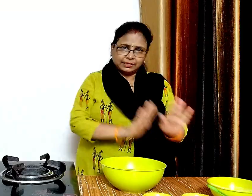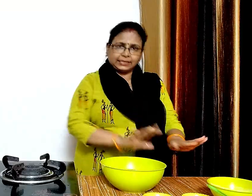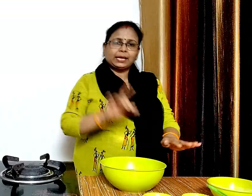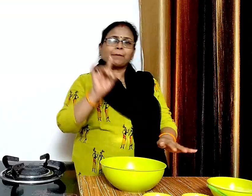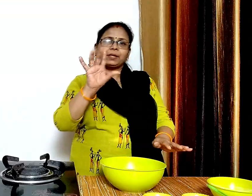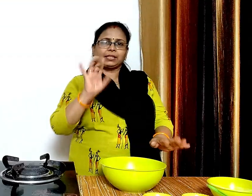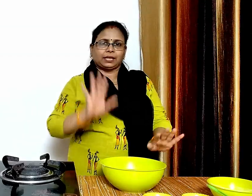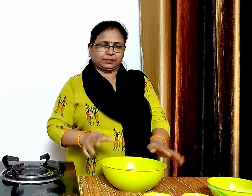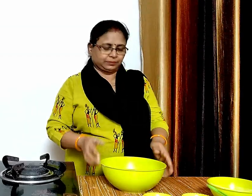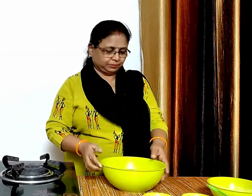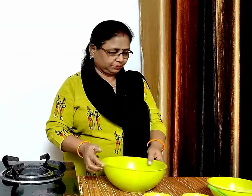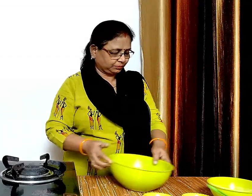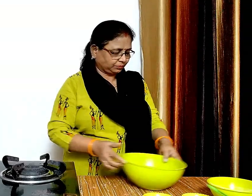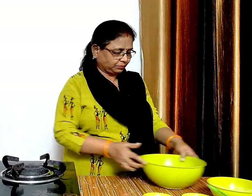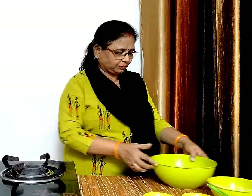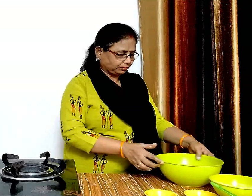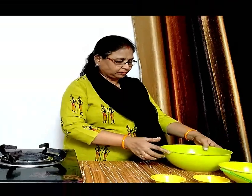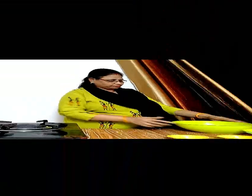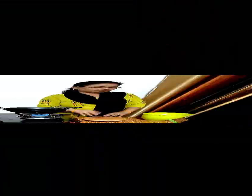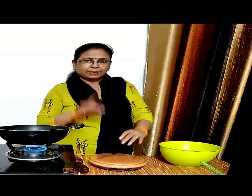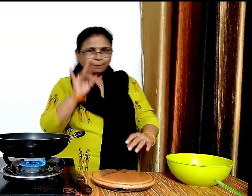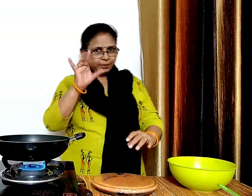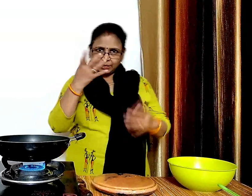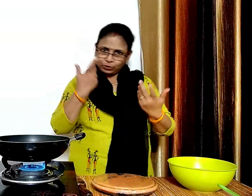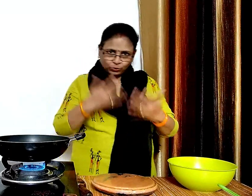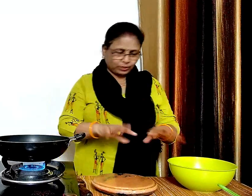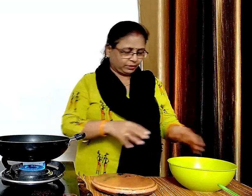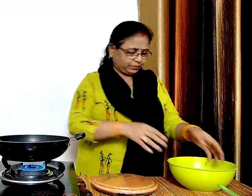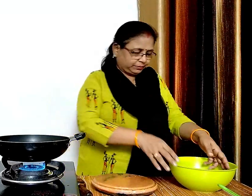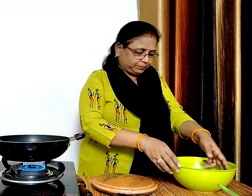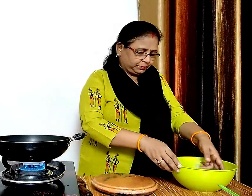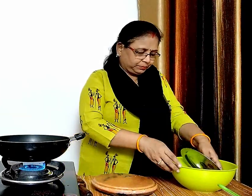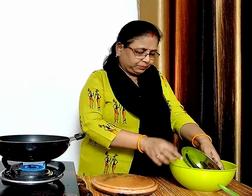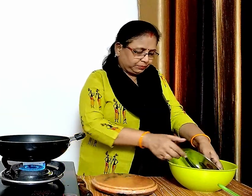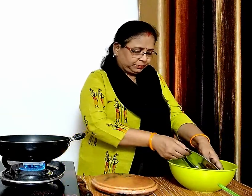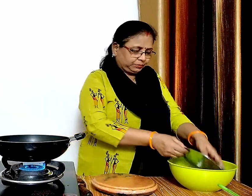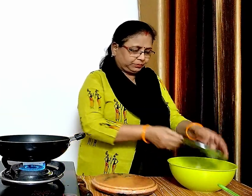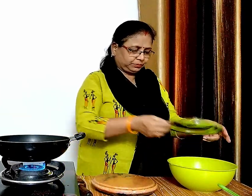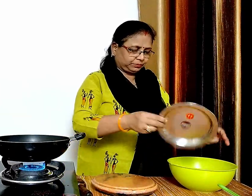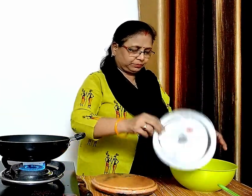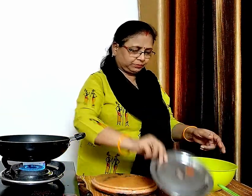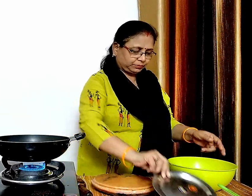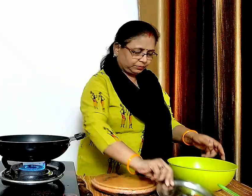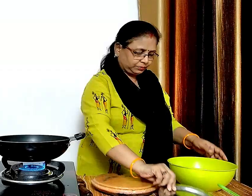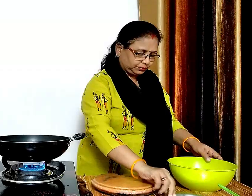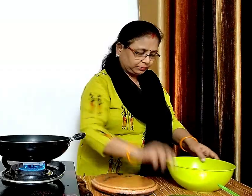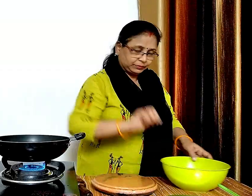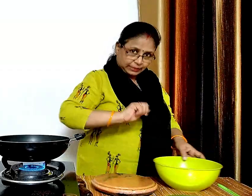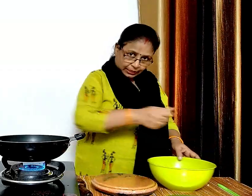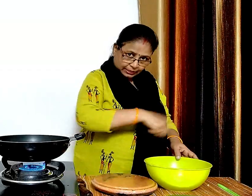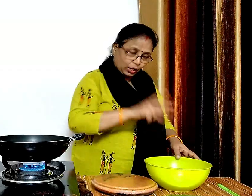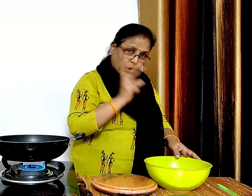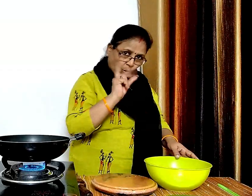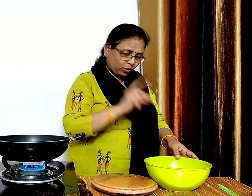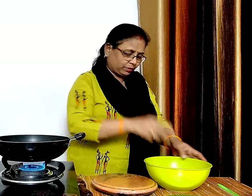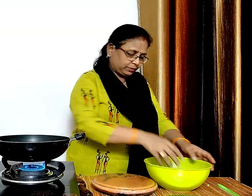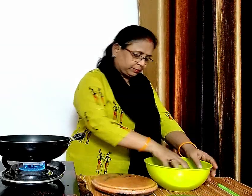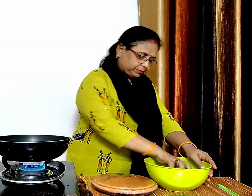इसे ठककर पंद्रा मिट करें रख देंगे पंद्रा मिट हो चुकी है हम डो को तुबारे से भूत